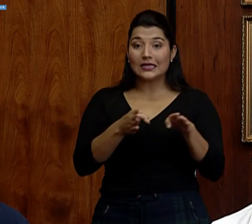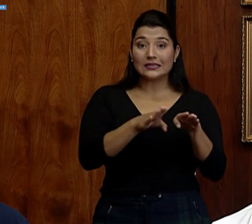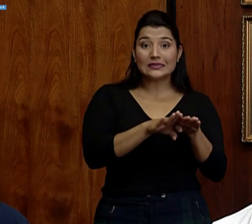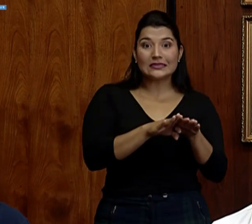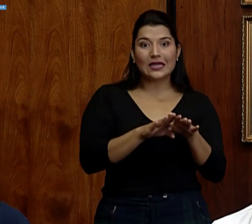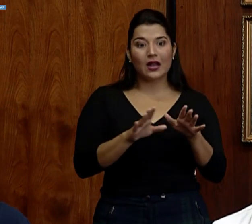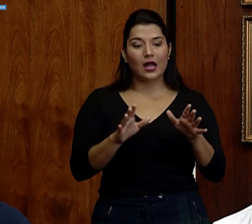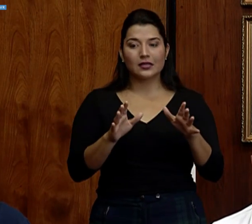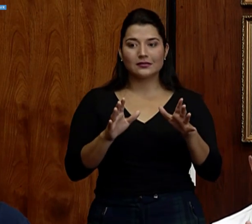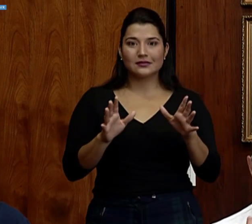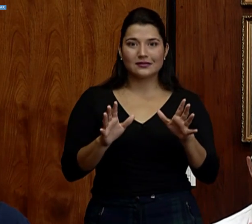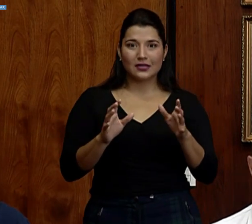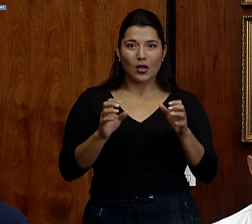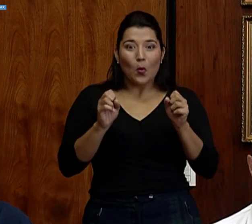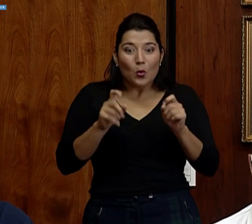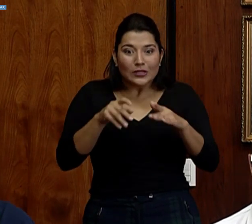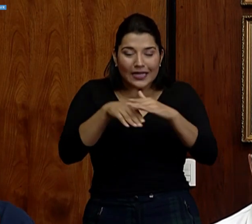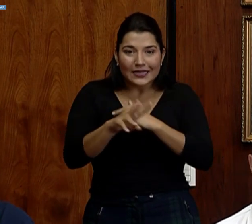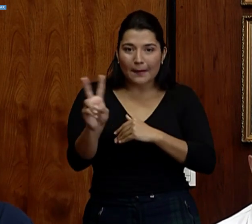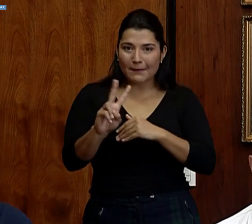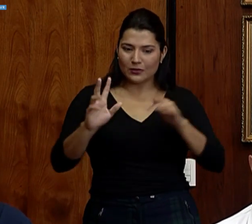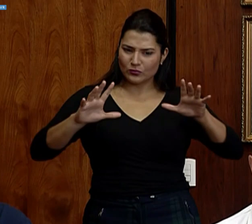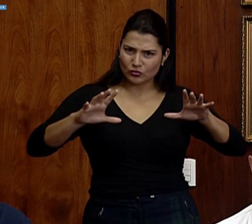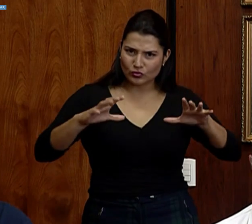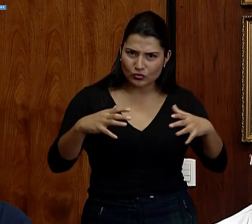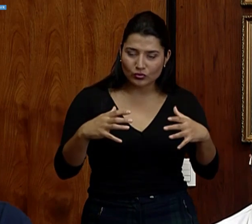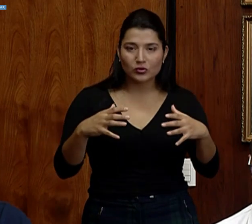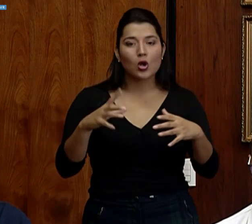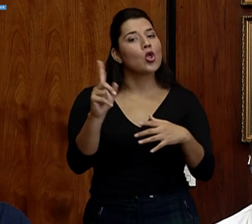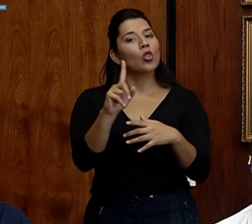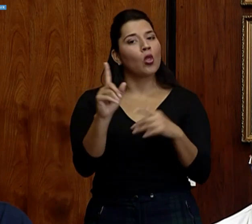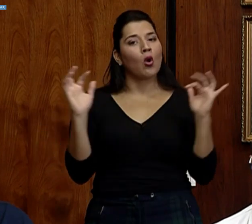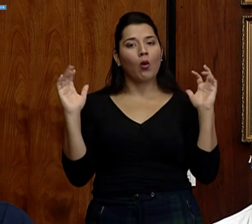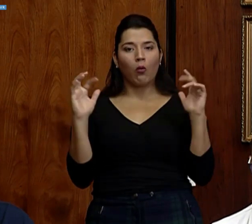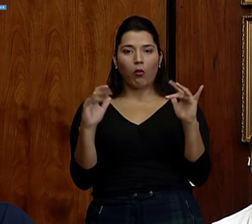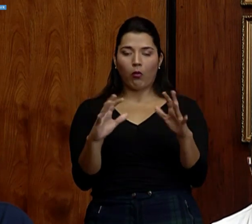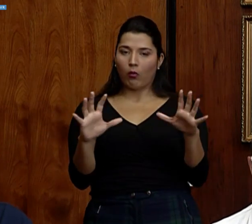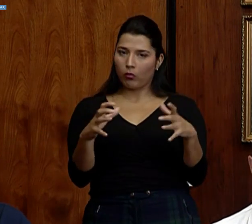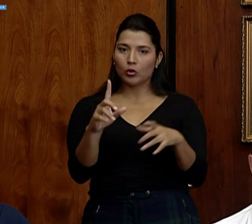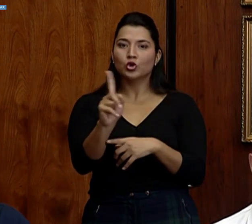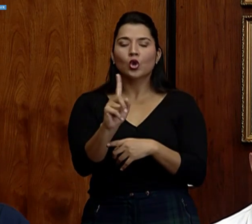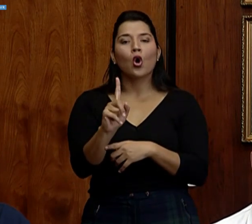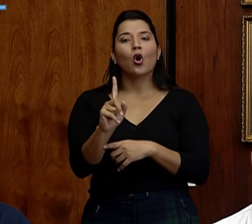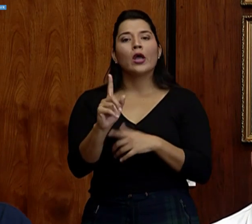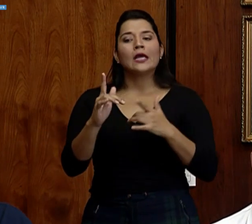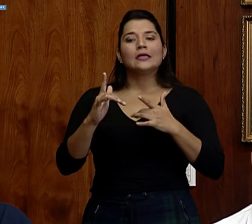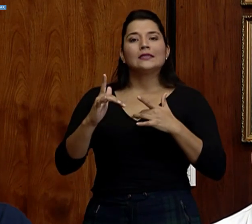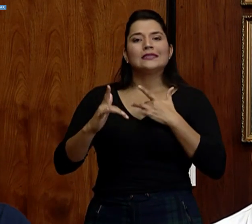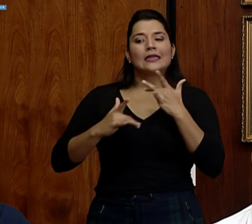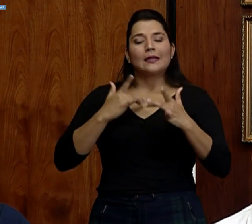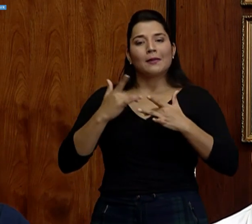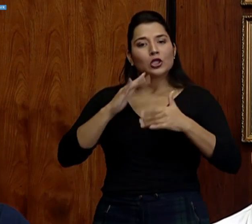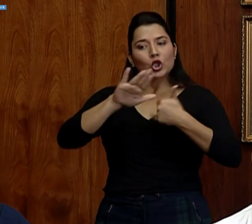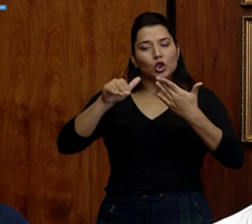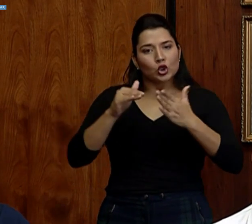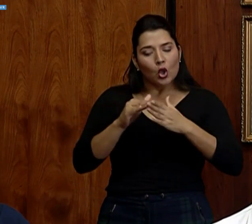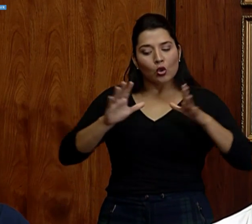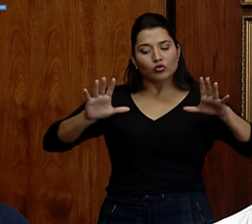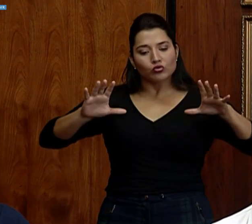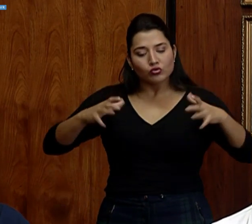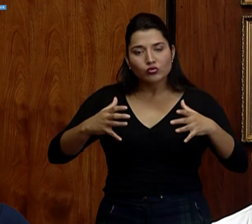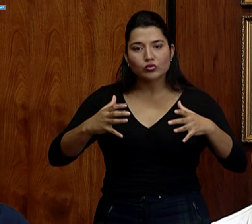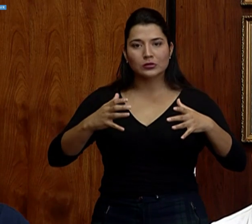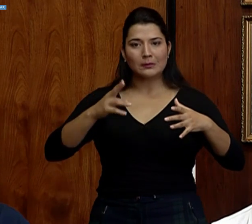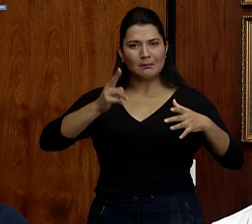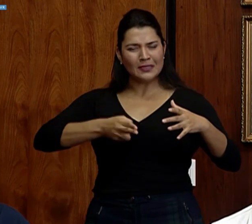agruparnos en el sentido de unirnos, no de conglomerarnos en reuniones, sino más bien de unirnos y visualizarnos como eso que somos, como